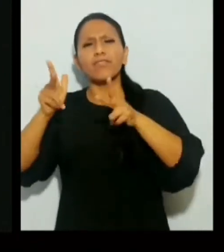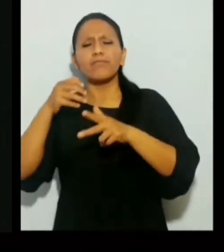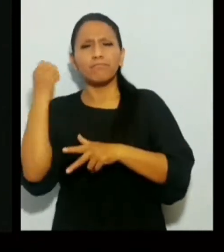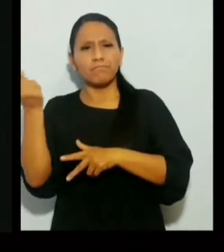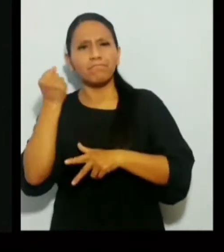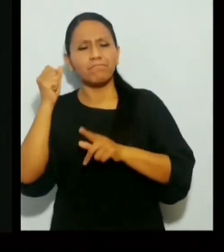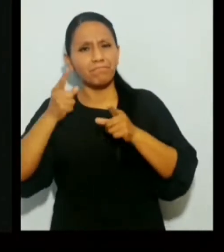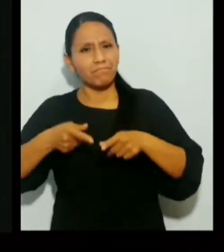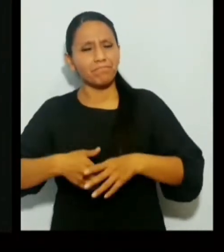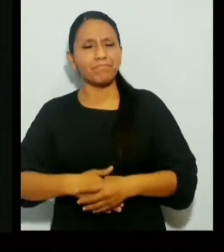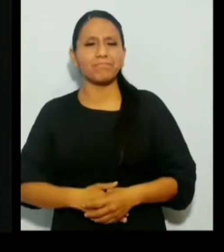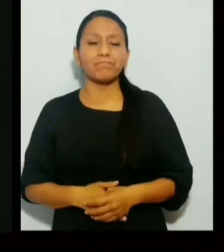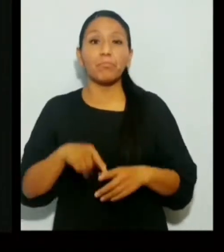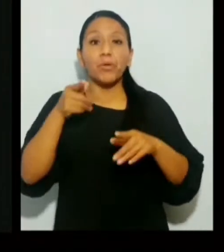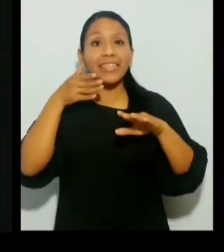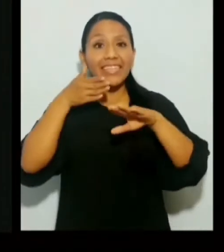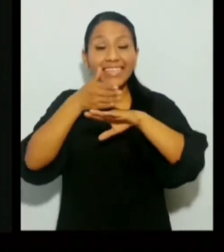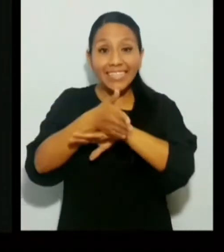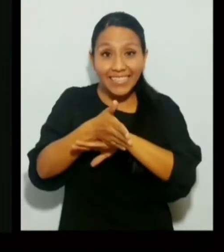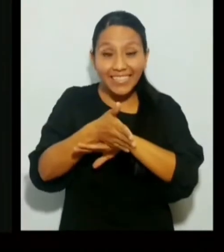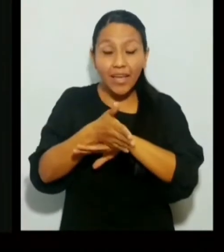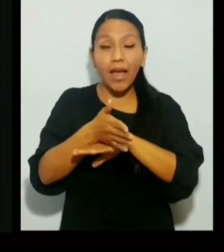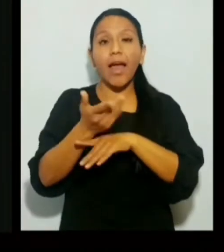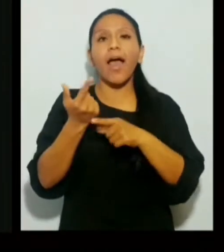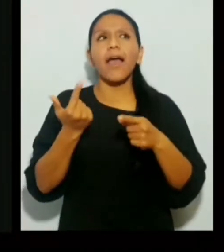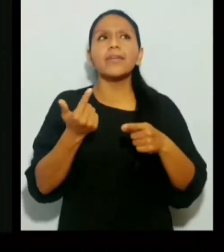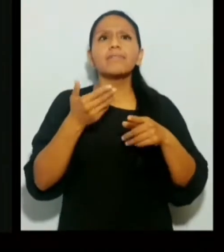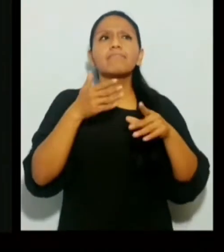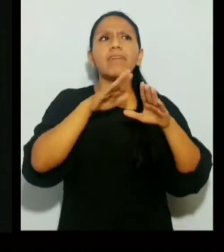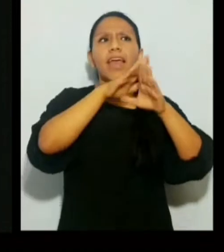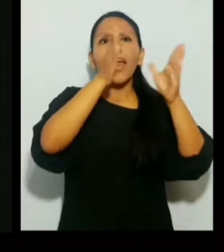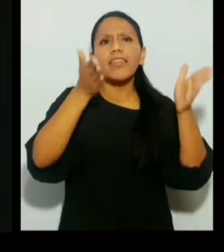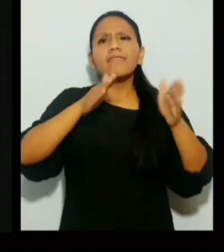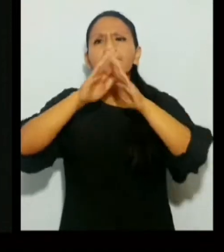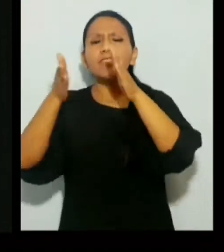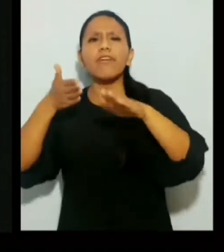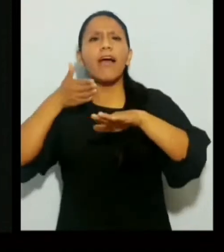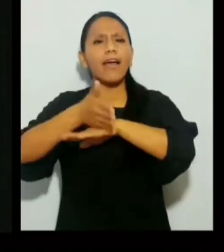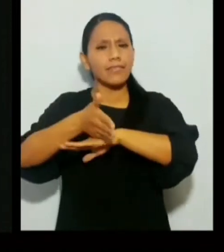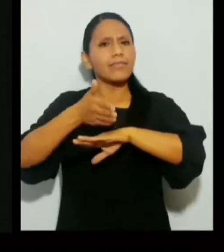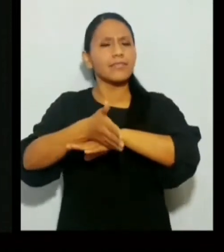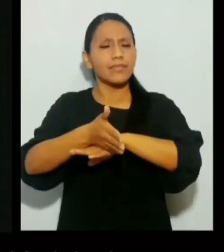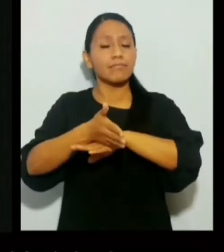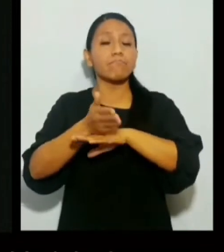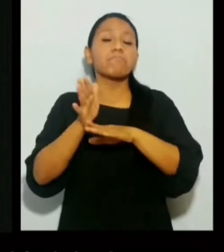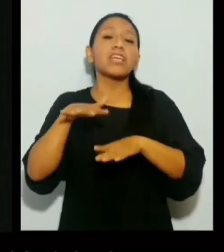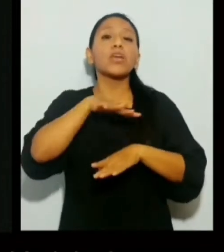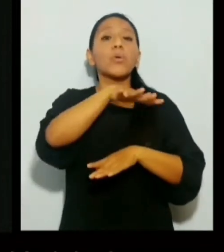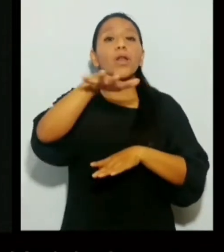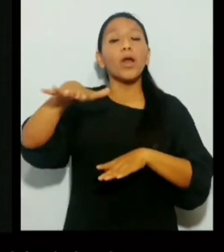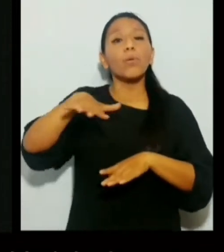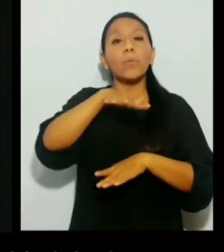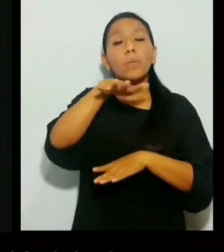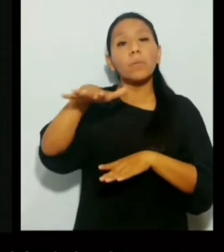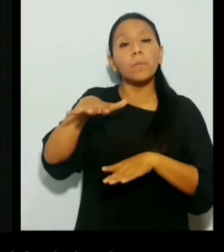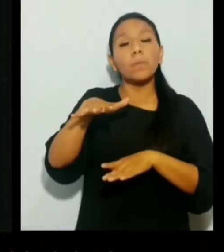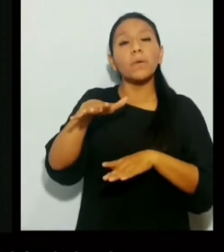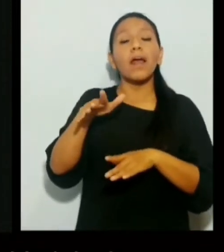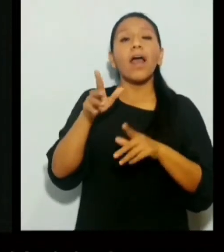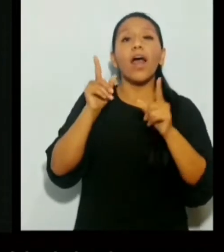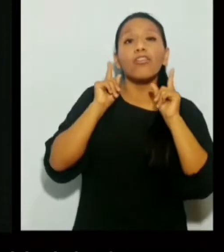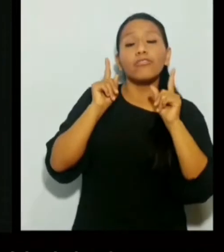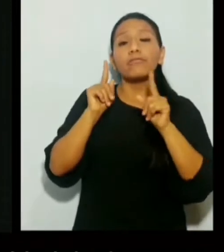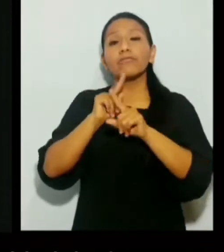Desde que ingresás podés encontrarte con edificios accesibles y también con una comunidad de docentes, no